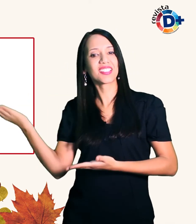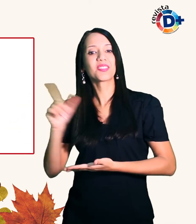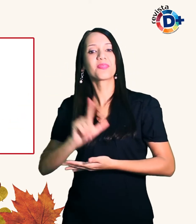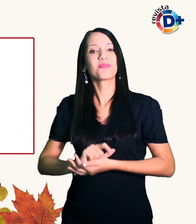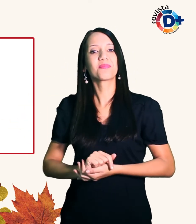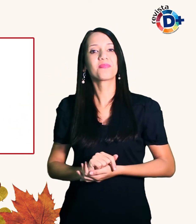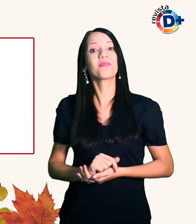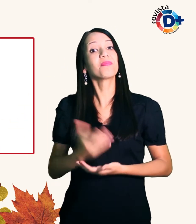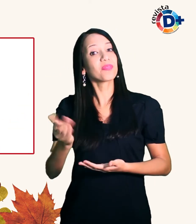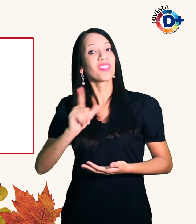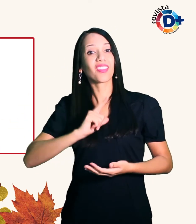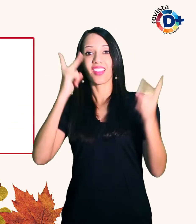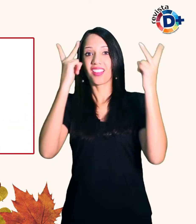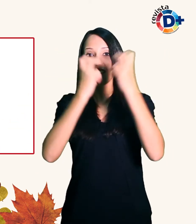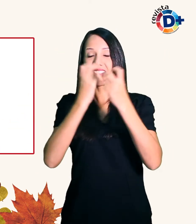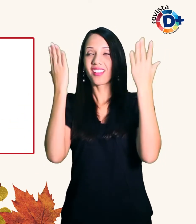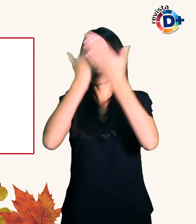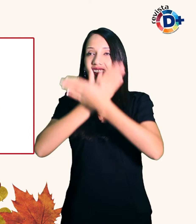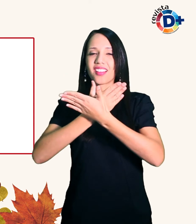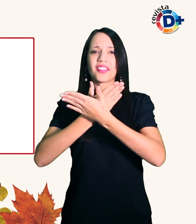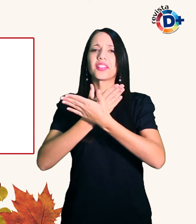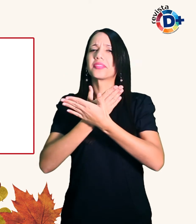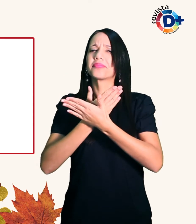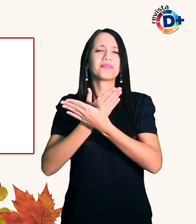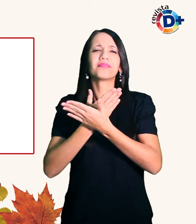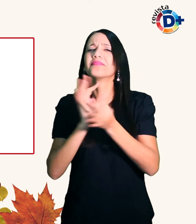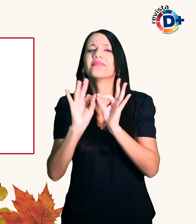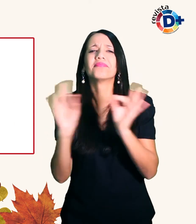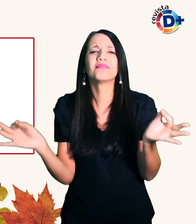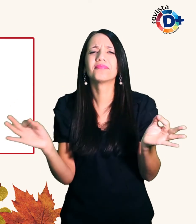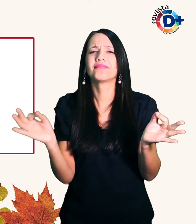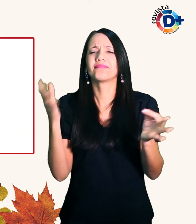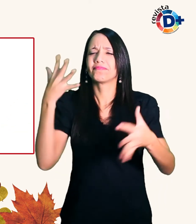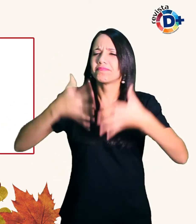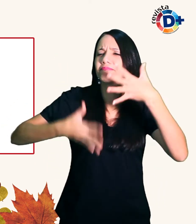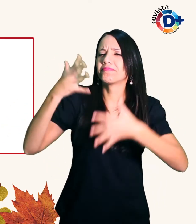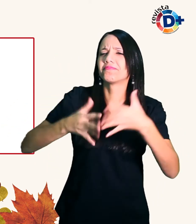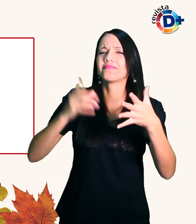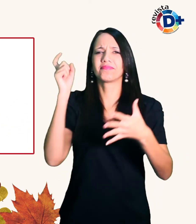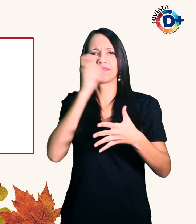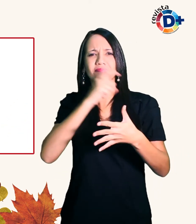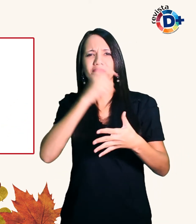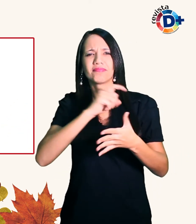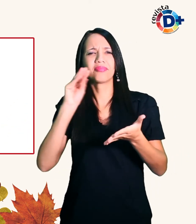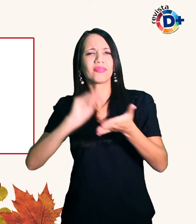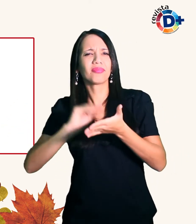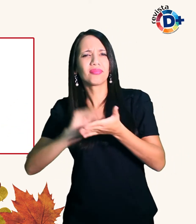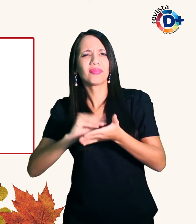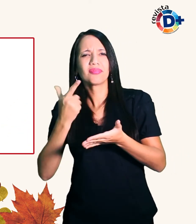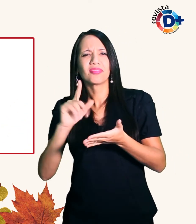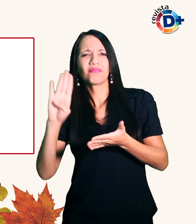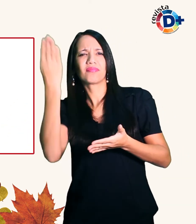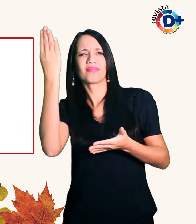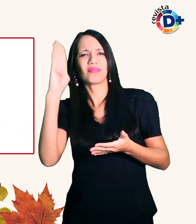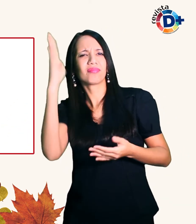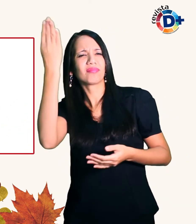detalhe O que atrapalha um relacionamento é a mentira a falta de caráter o ciúme mas não uma